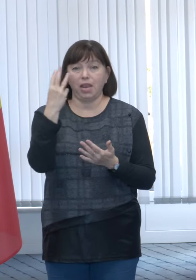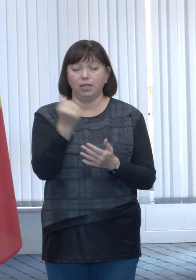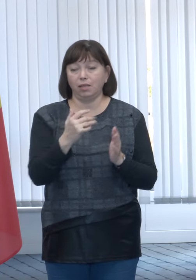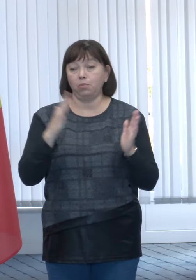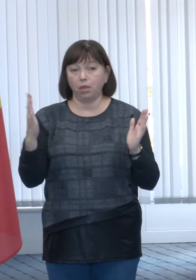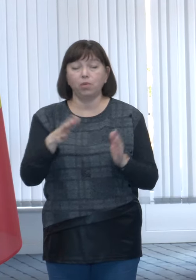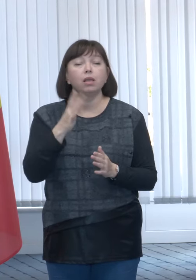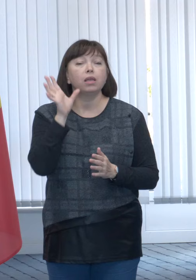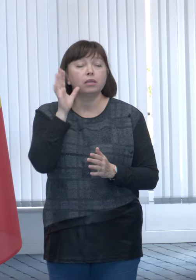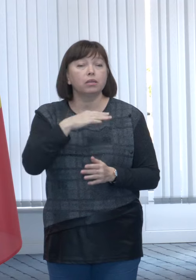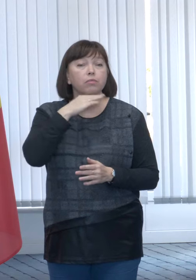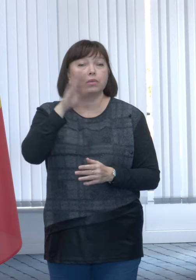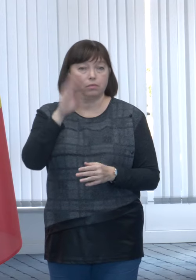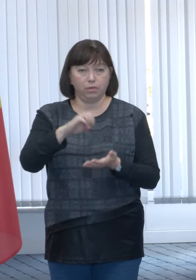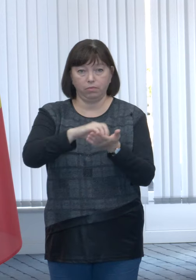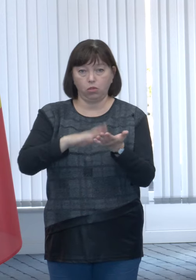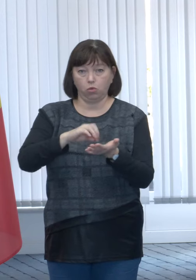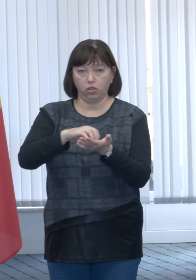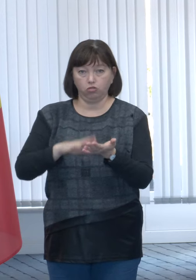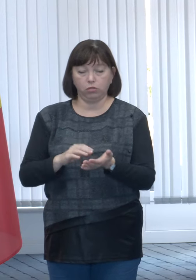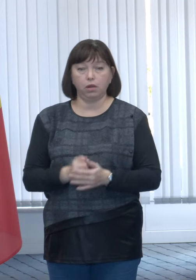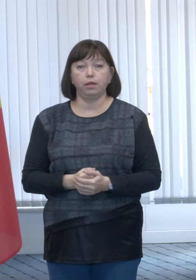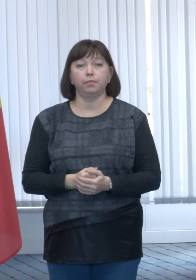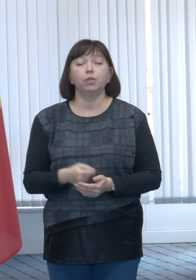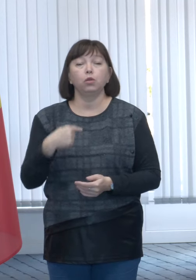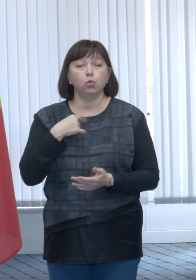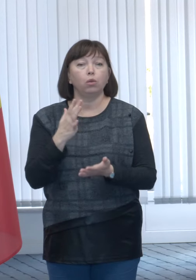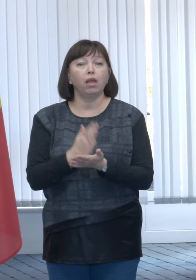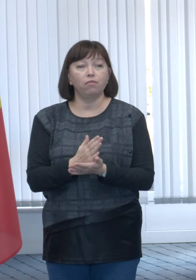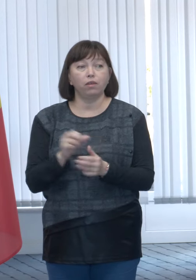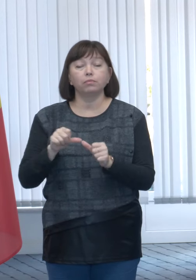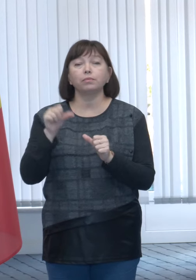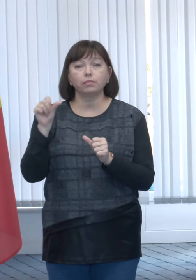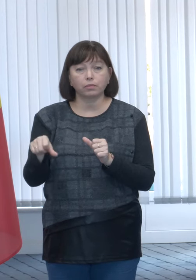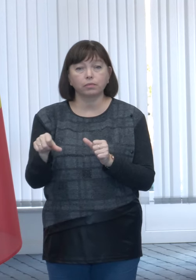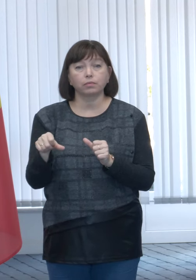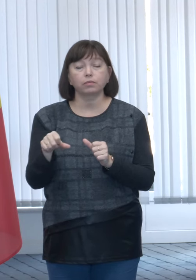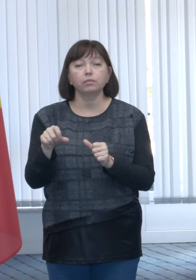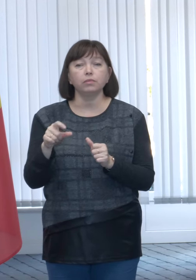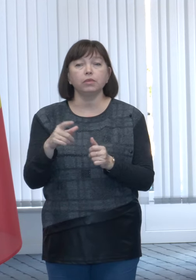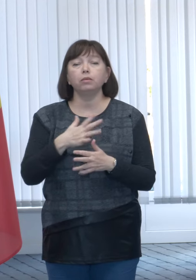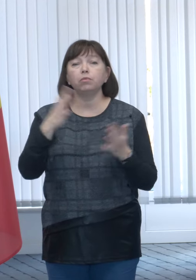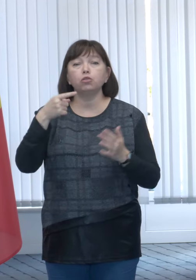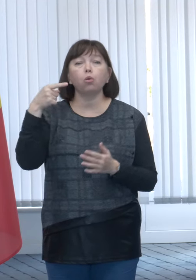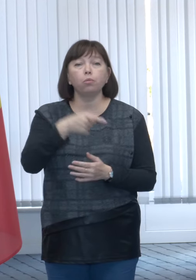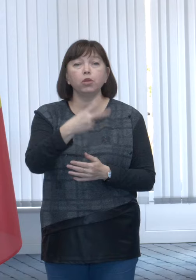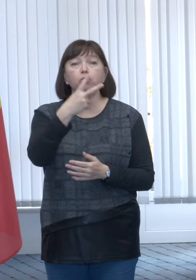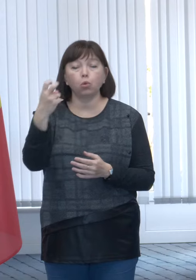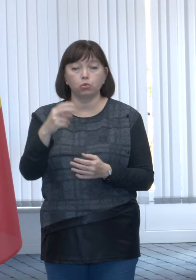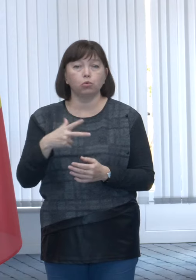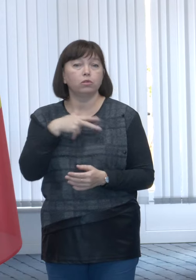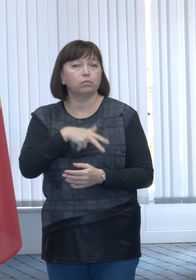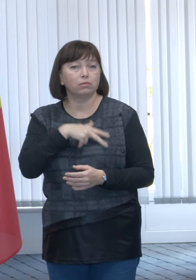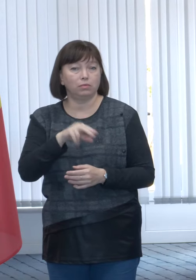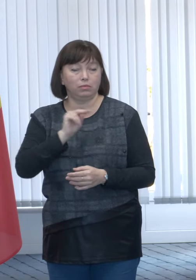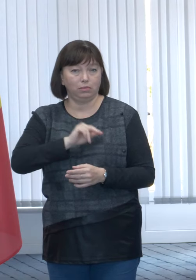suficient ca fiecare să se înregistreze. Noi avem, pe lângă faptul că avem peste 1200 de asistenți